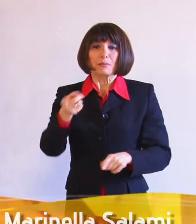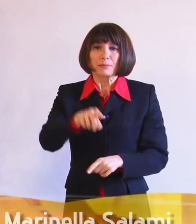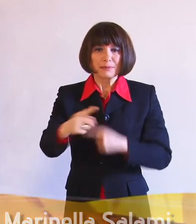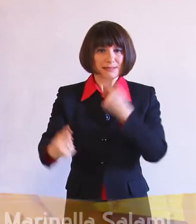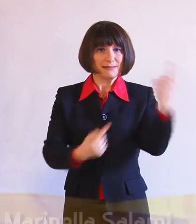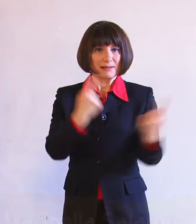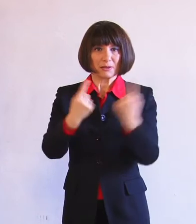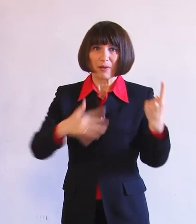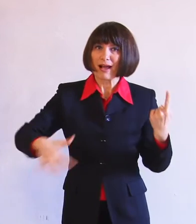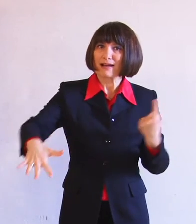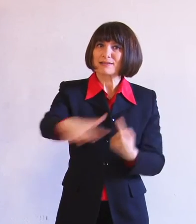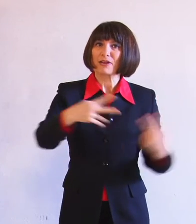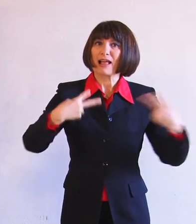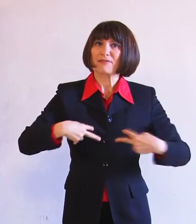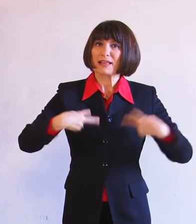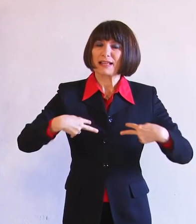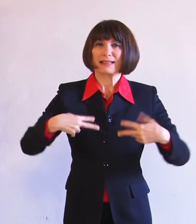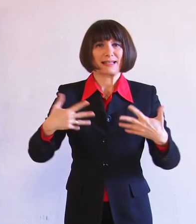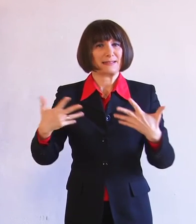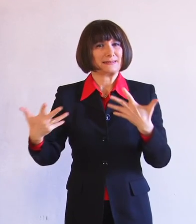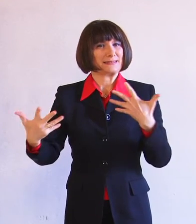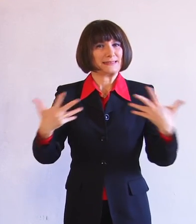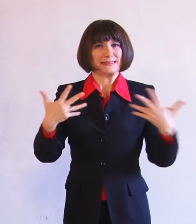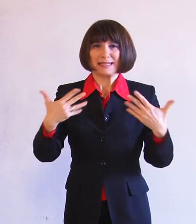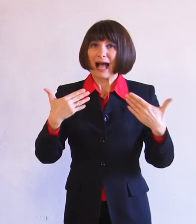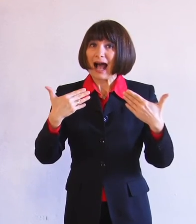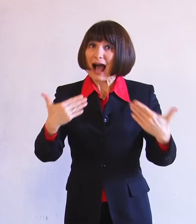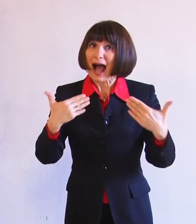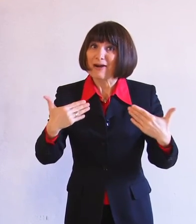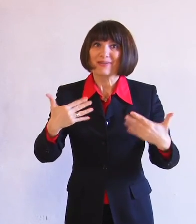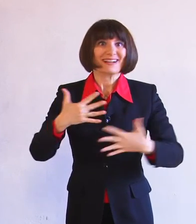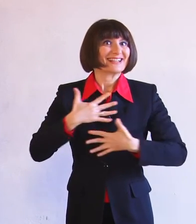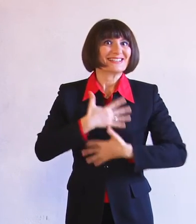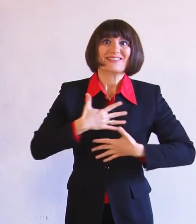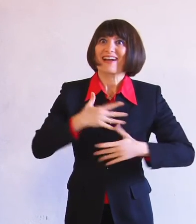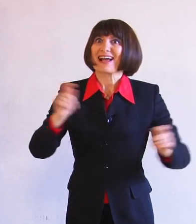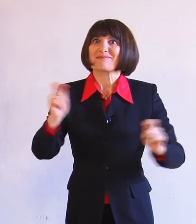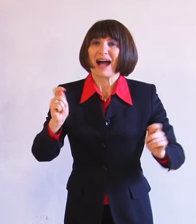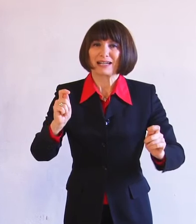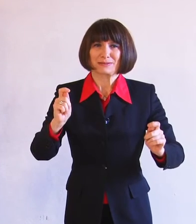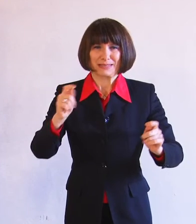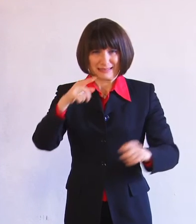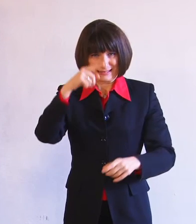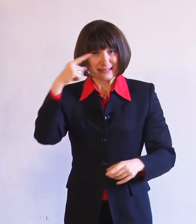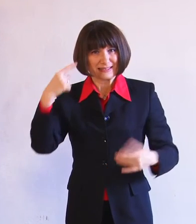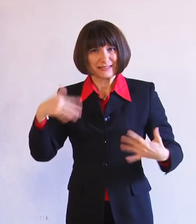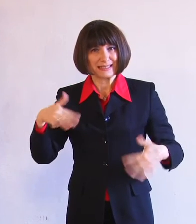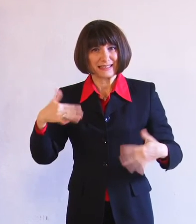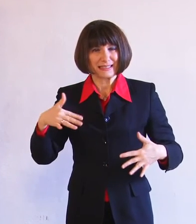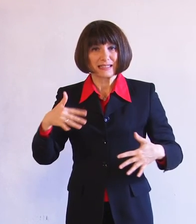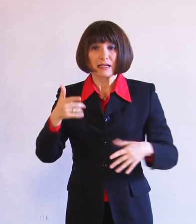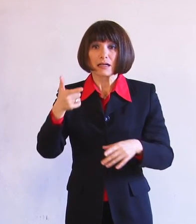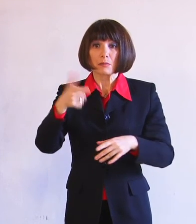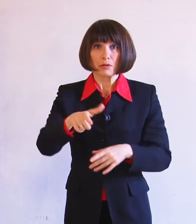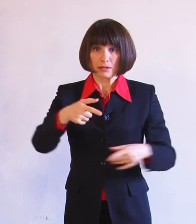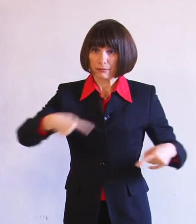che rendono difficile l'augurio di gioia pasquale perché viviamo in una